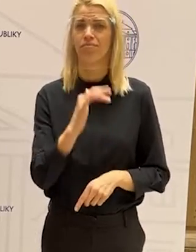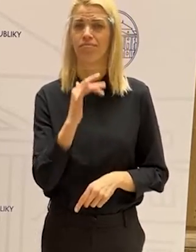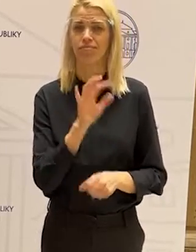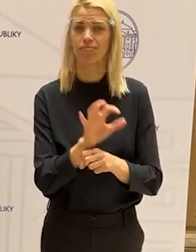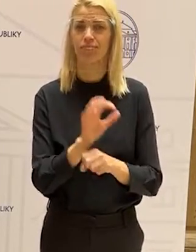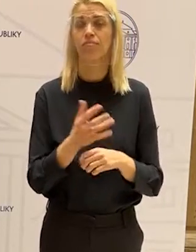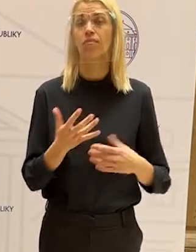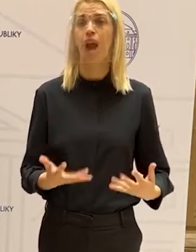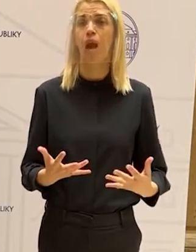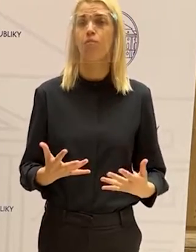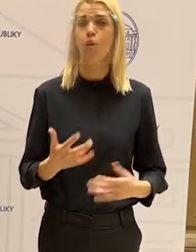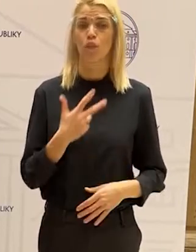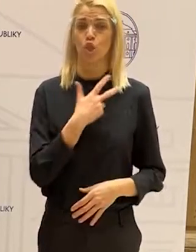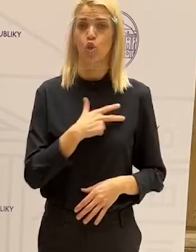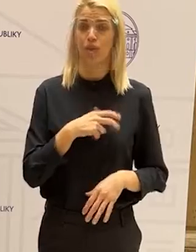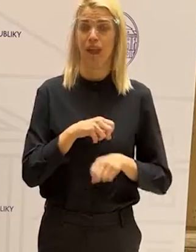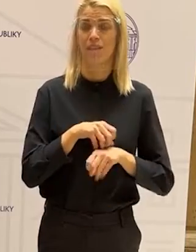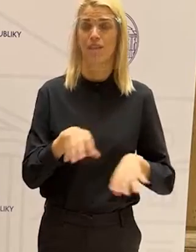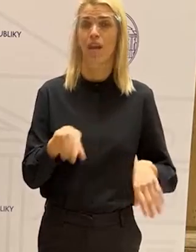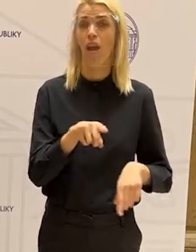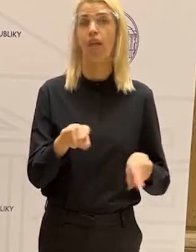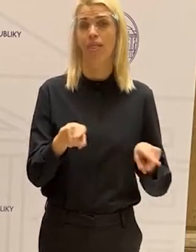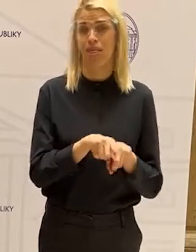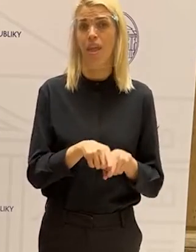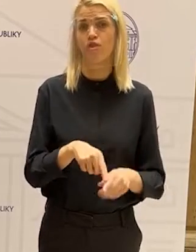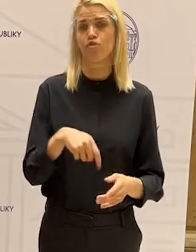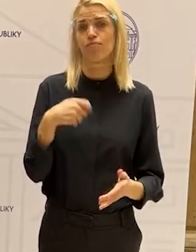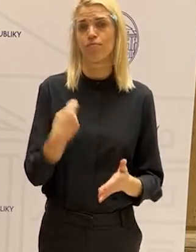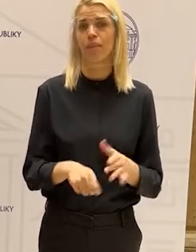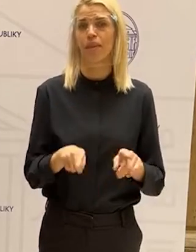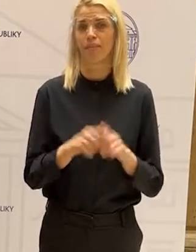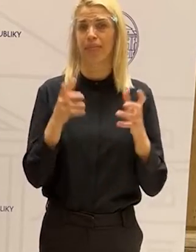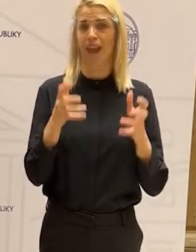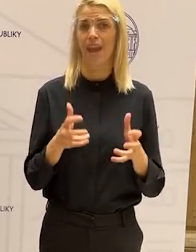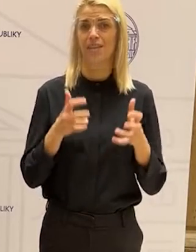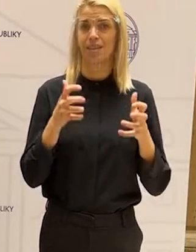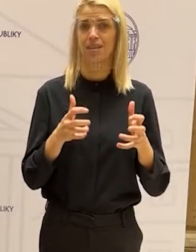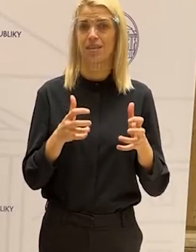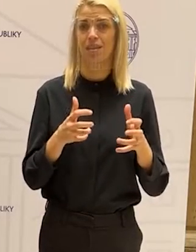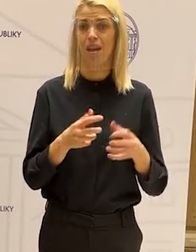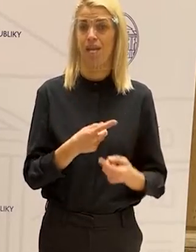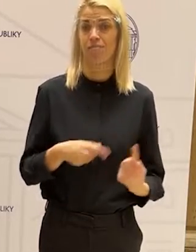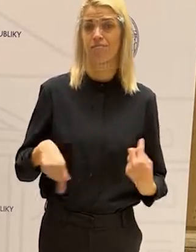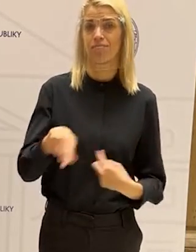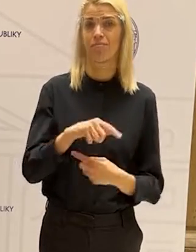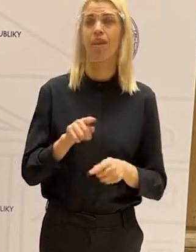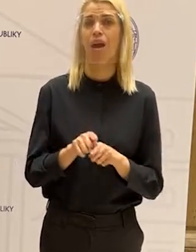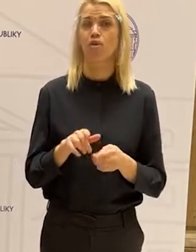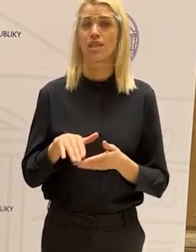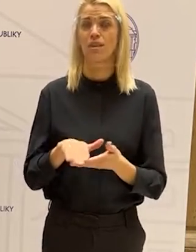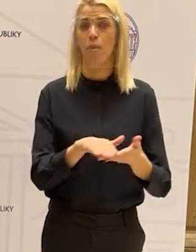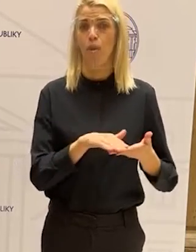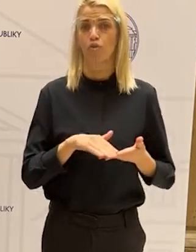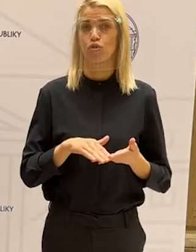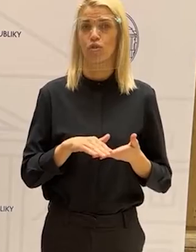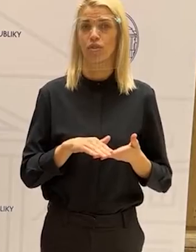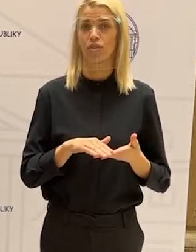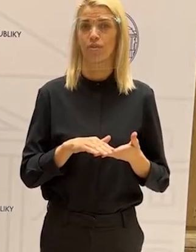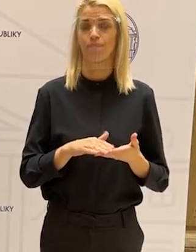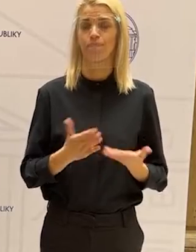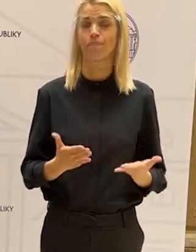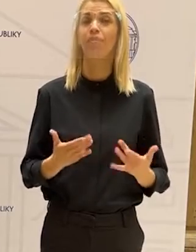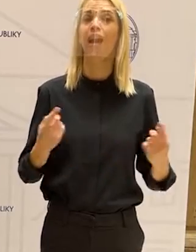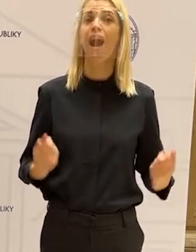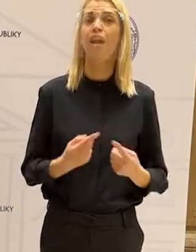keď iba na sociálnych sieťach, je tiež forma násilia. A to máme v rukách my všetci ako spoločnosť. Akčný plán, ktorý bol dnes